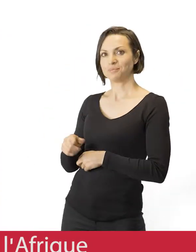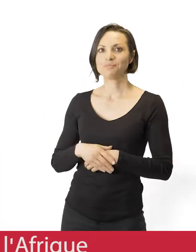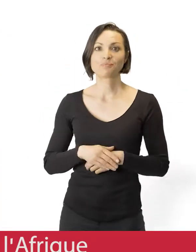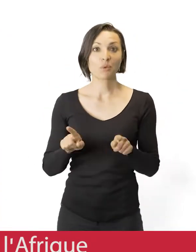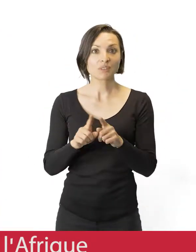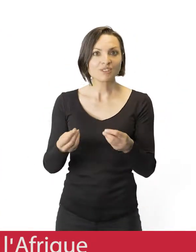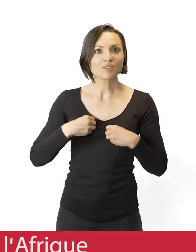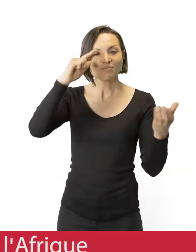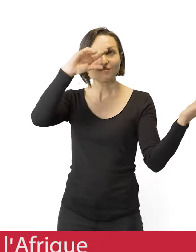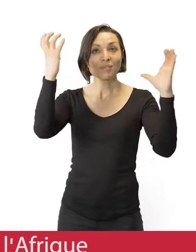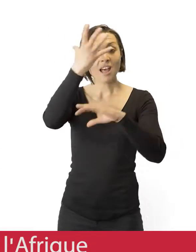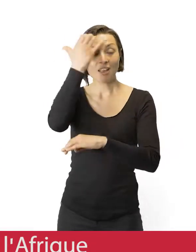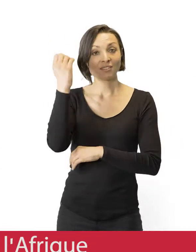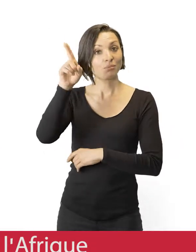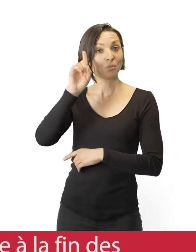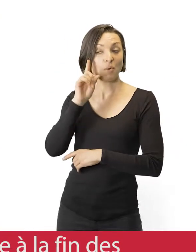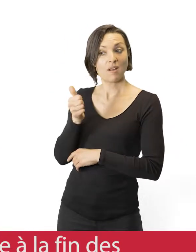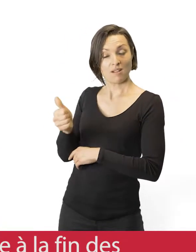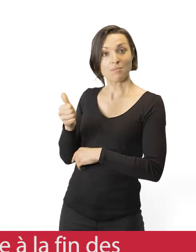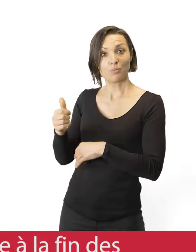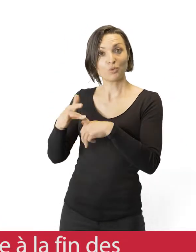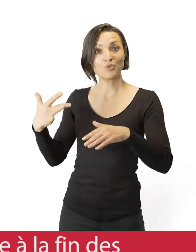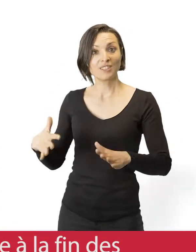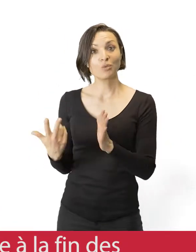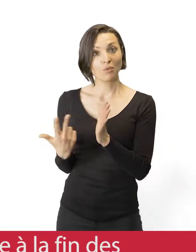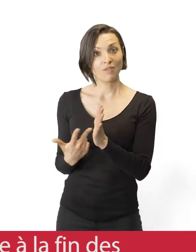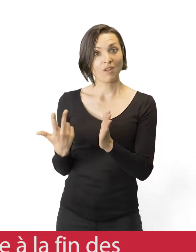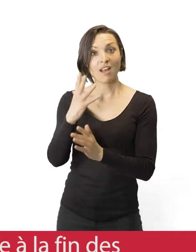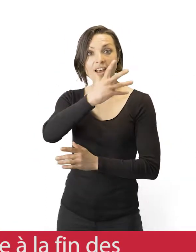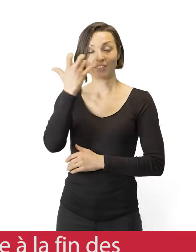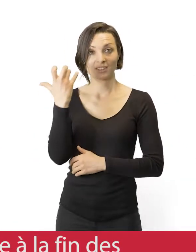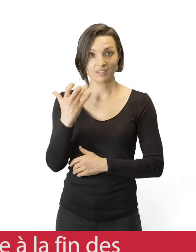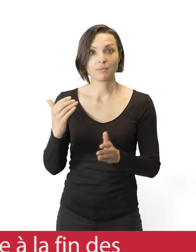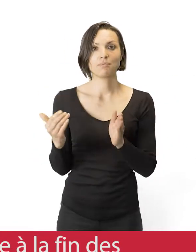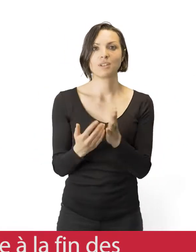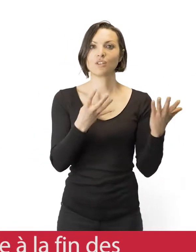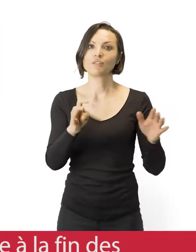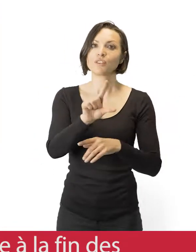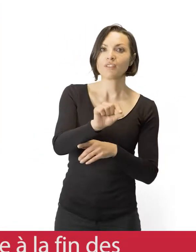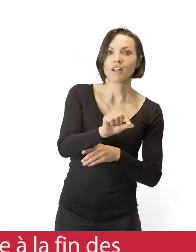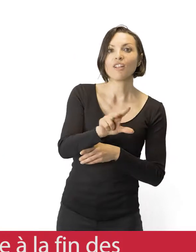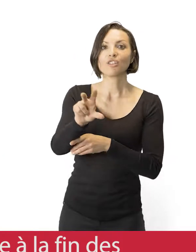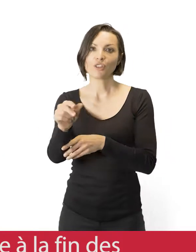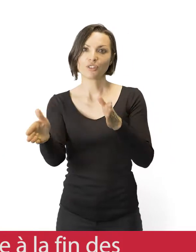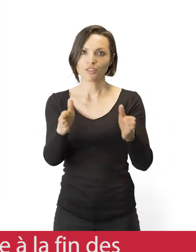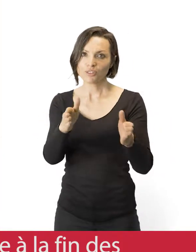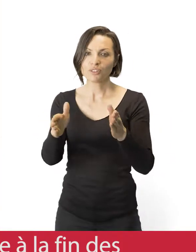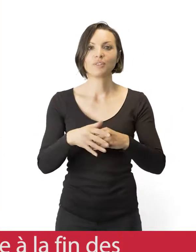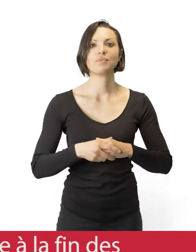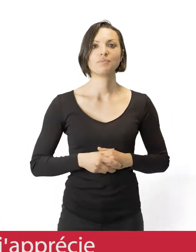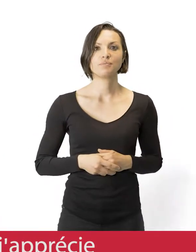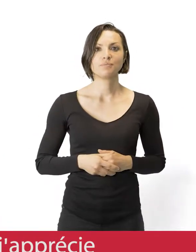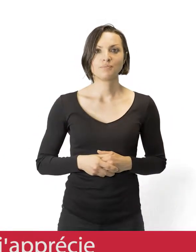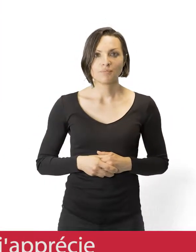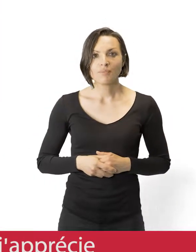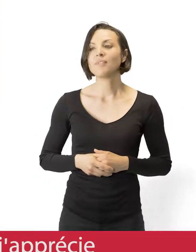puis elle évoque aussi l'Afrique, puisqu'Anna Kinko a voyagé trois fois en Afrique à la fin des années 1920 et au début des années 1930.